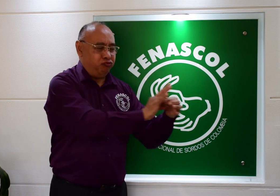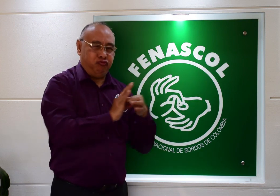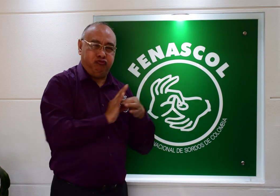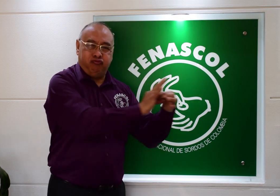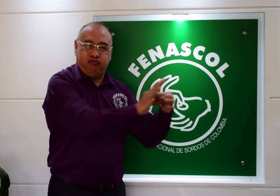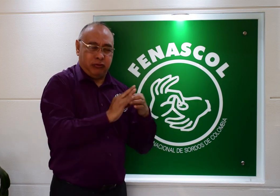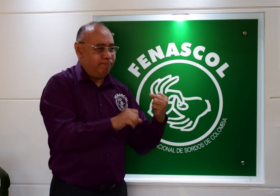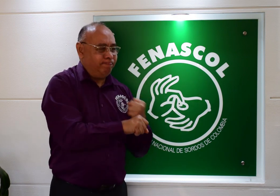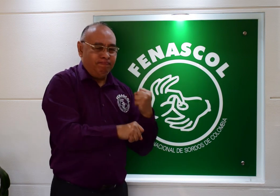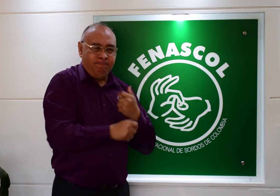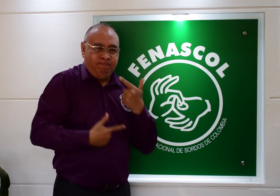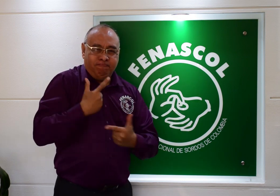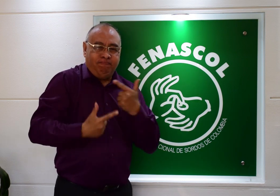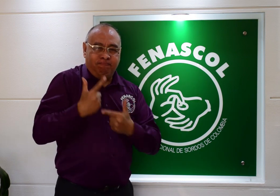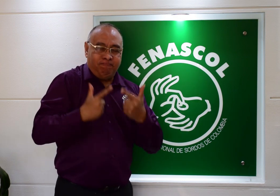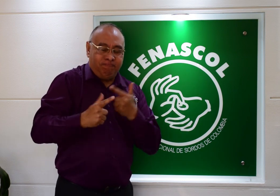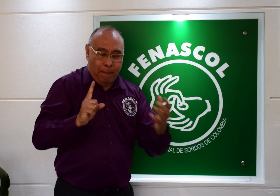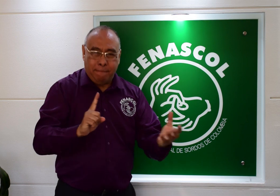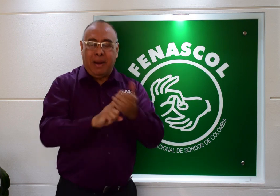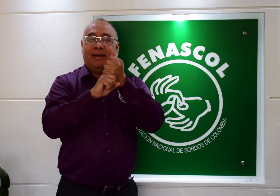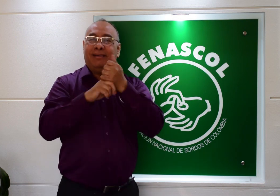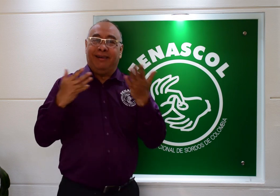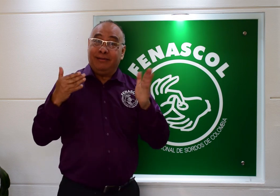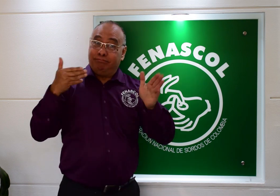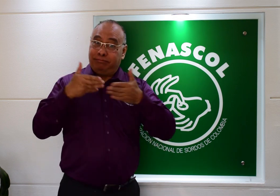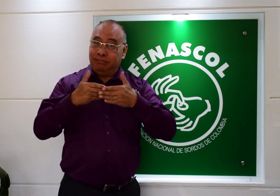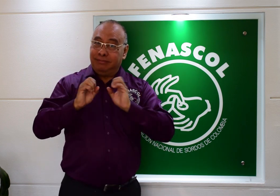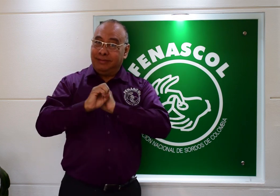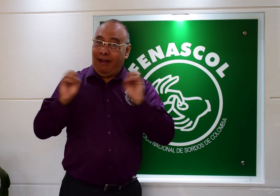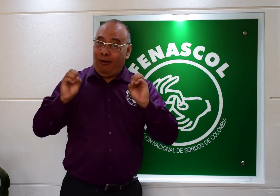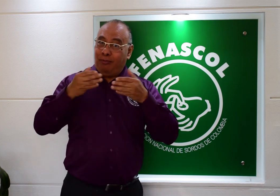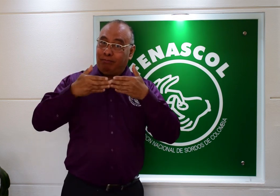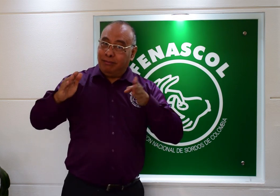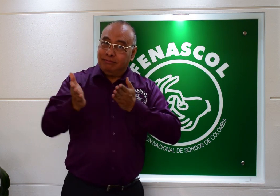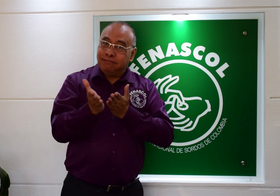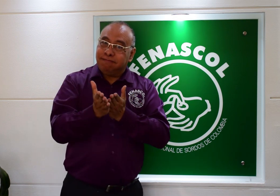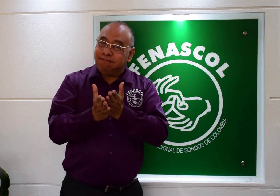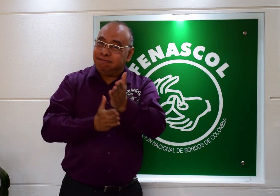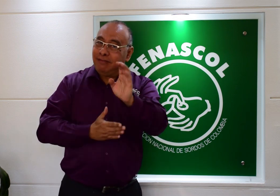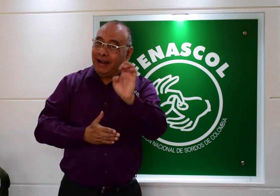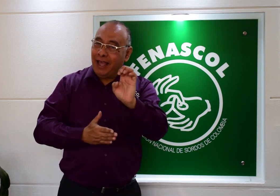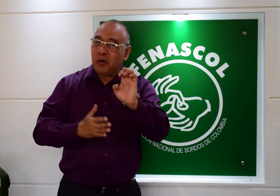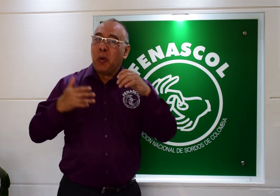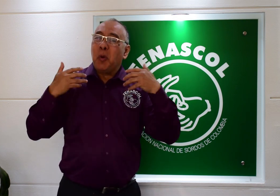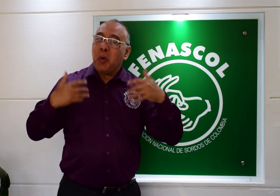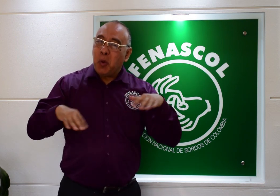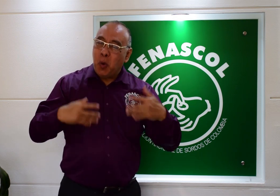Fenascol, y que gracias a estos esfuerzos se han obtenido frutos. ¿Cómo lo es la permanencia del Centro